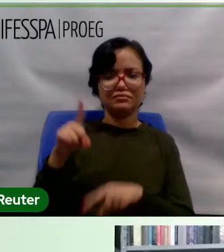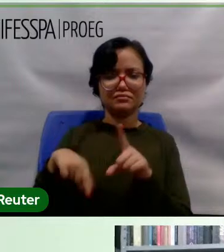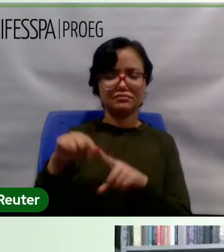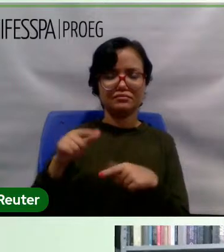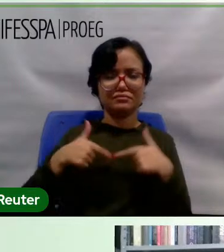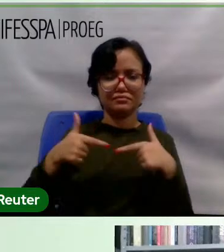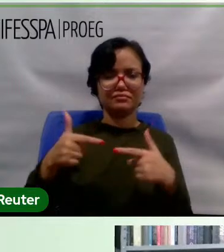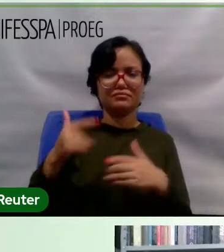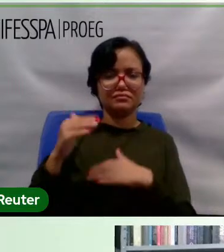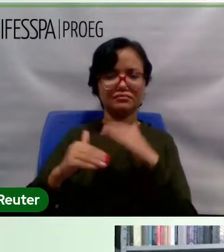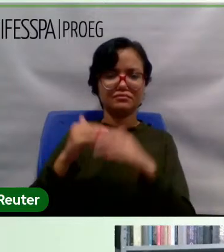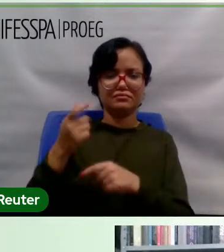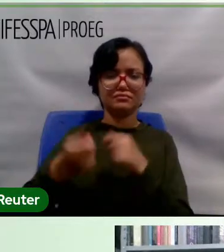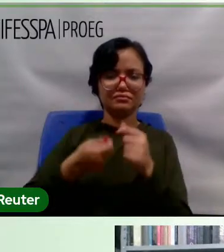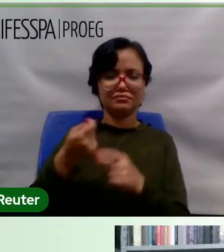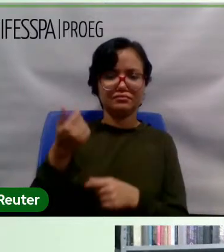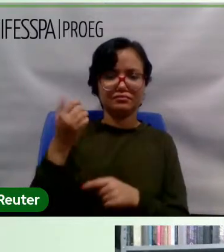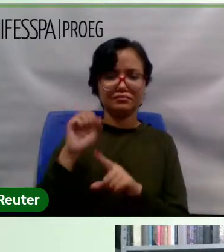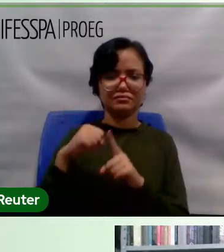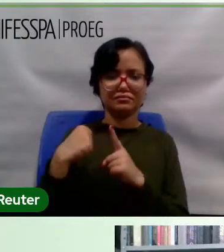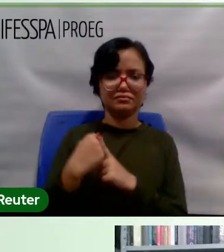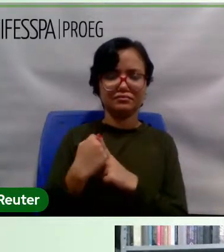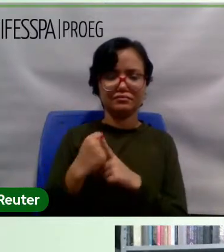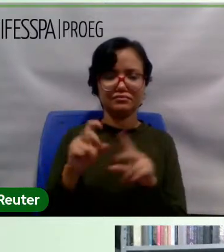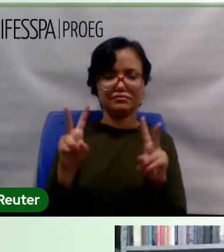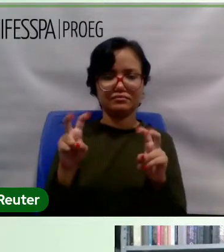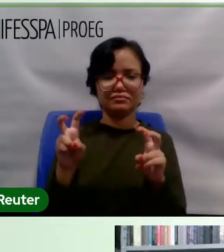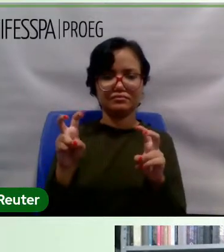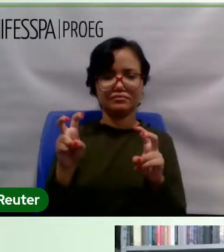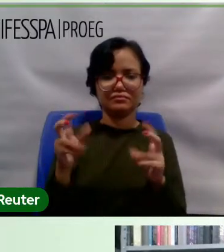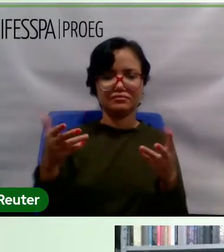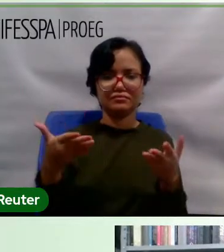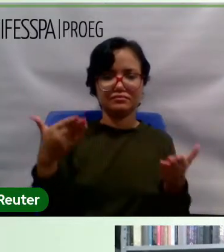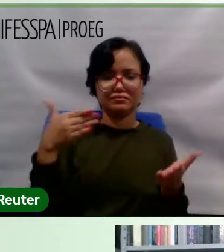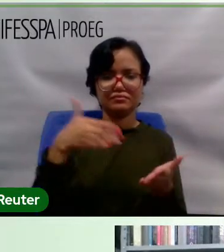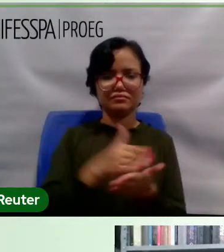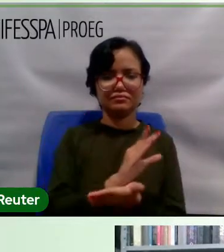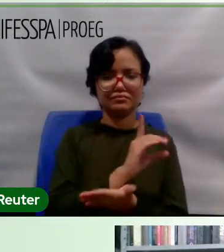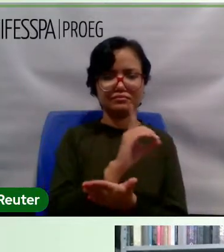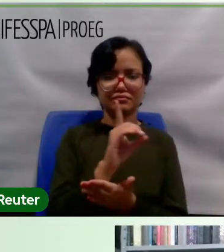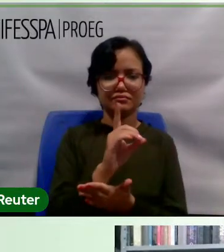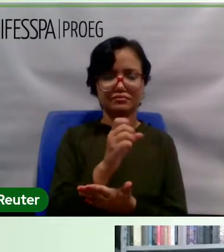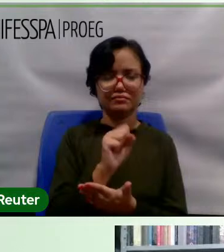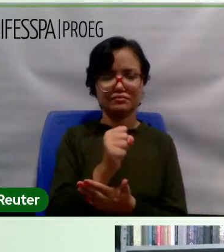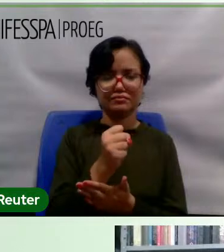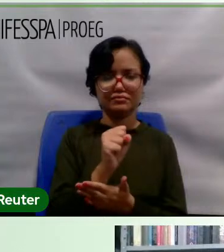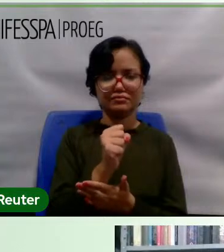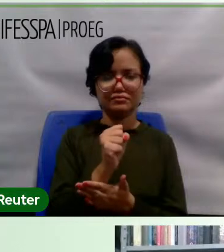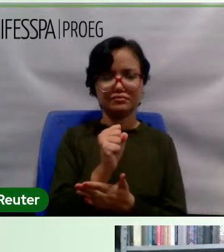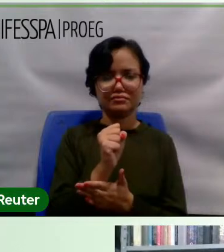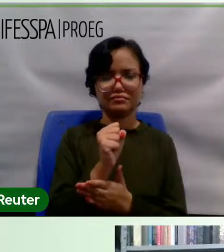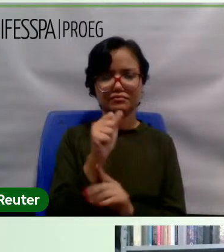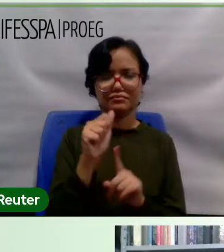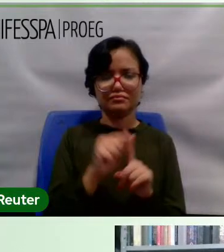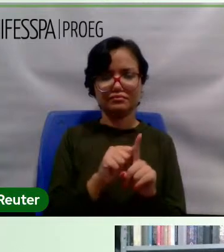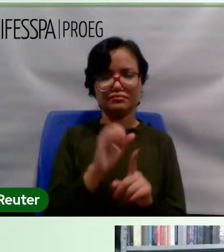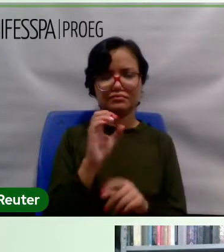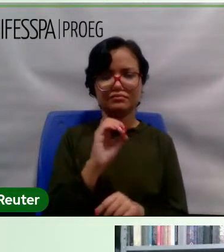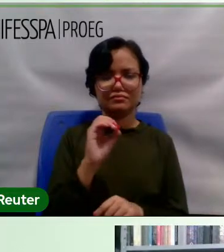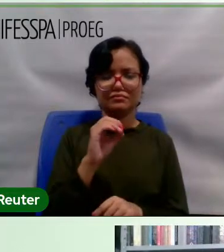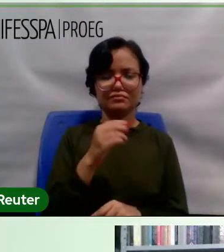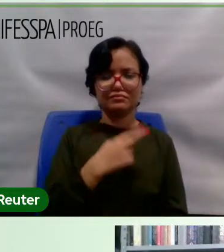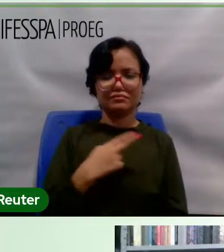econômico e social é o tema. Vai de hoje até o dia 8 de outubro. O meu nome é Bruno, eu sou professor de História